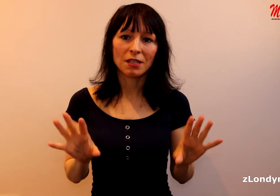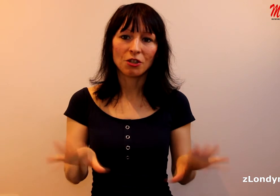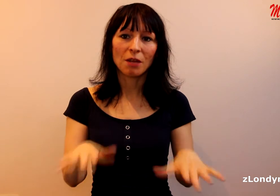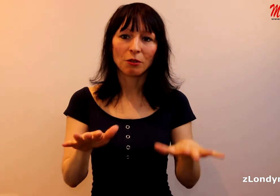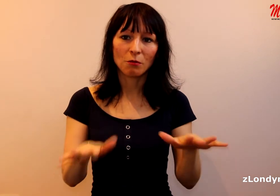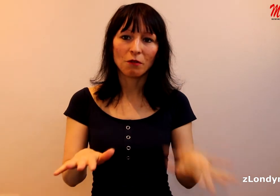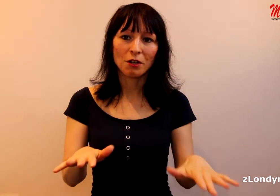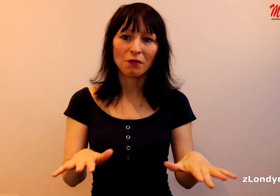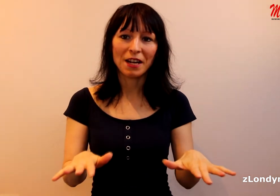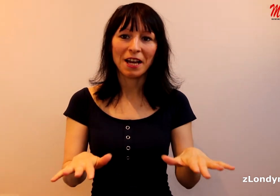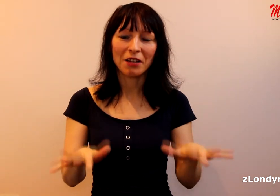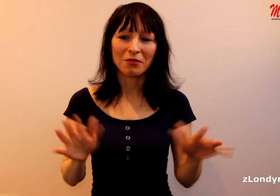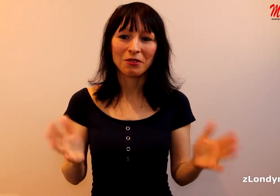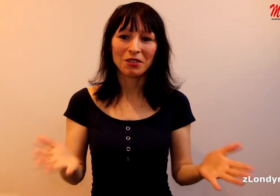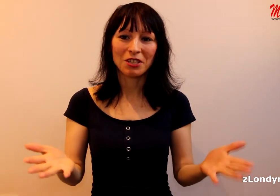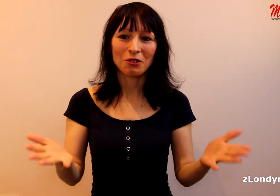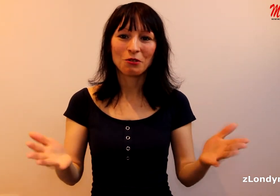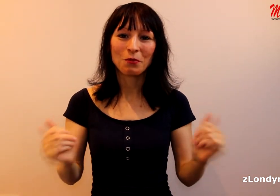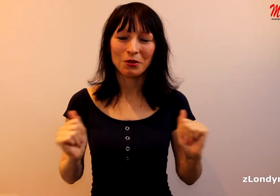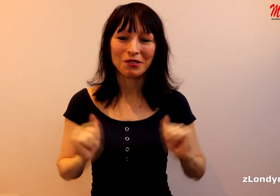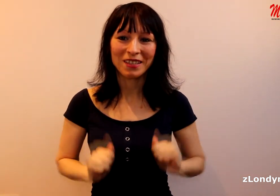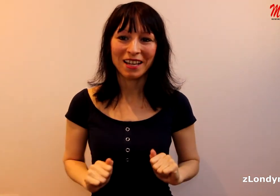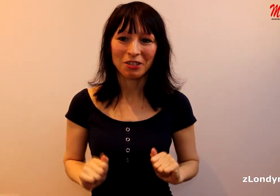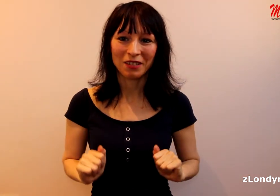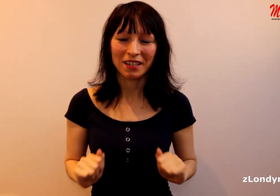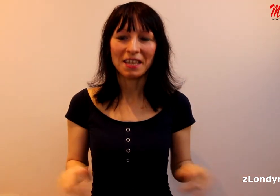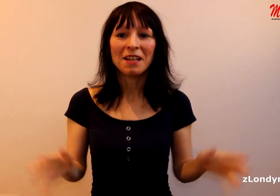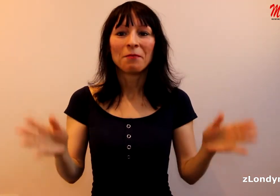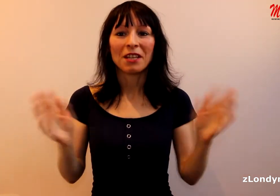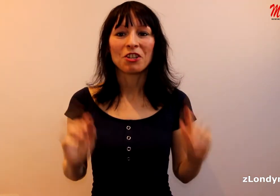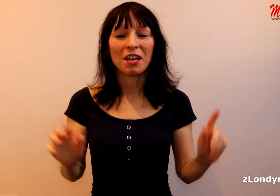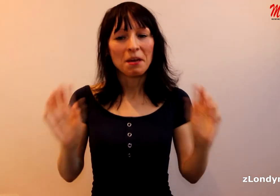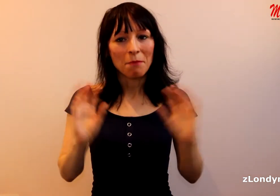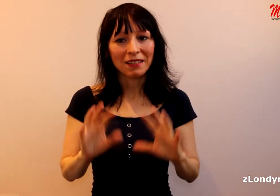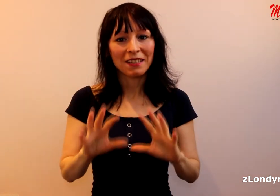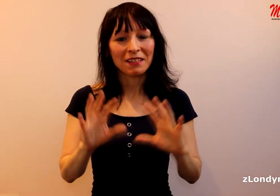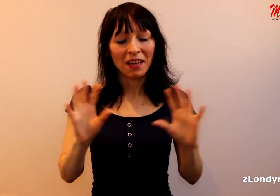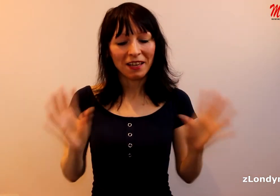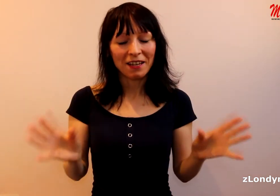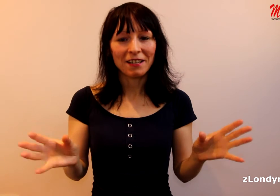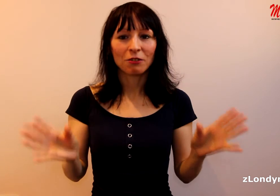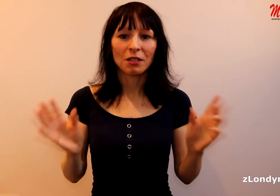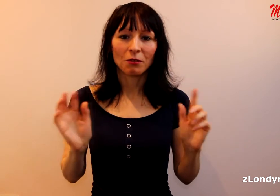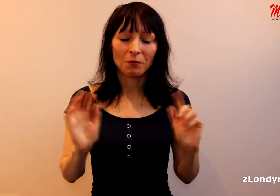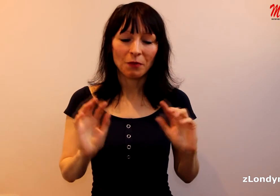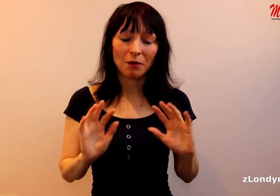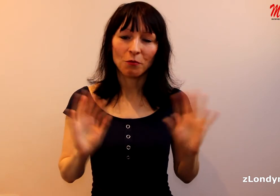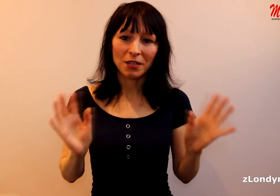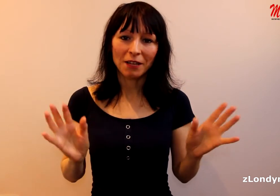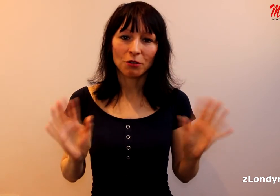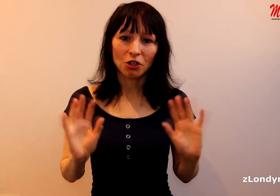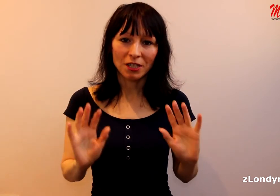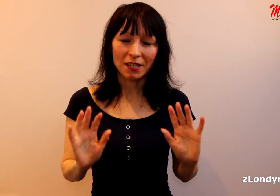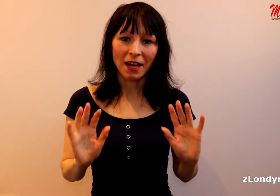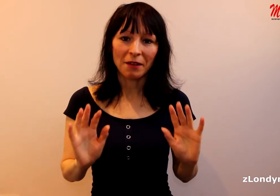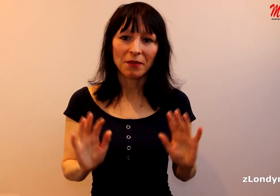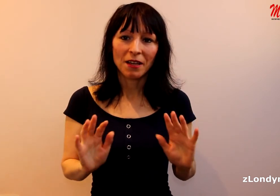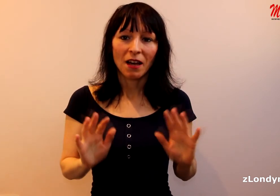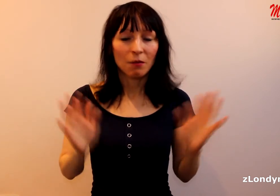snaží, aby to bylo vyrovnané, ale to vždycky trošku prosvítá, že to tak není. Takže máte nějaké redaktory, moderátory české, anebo